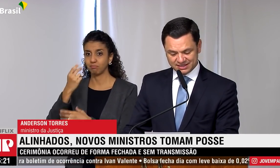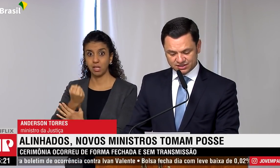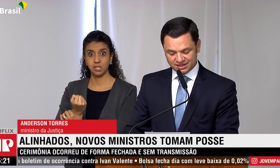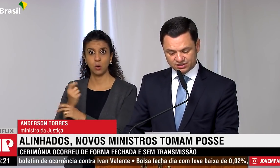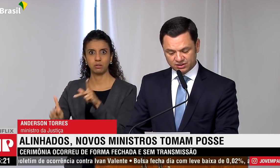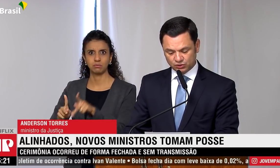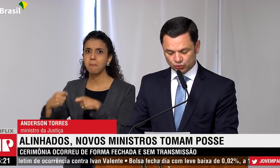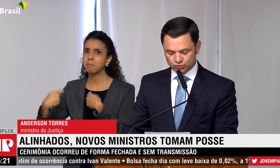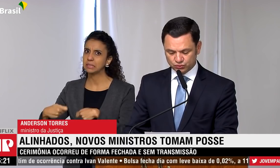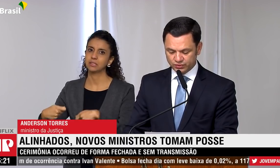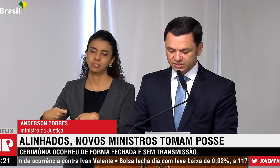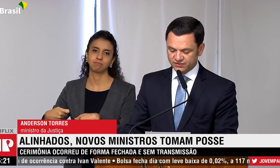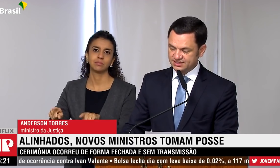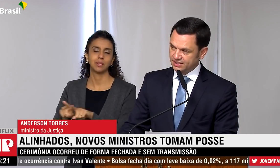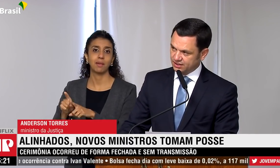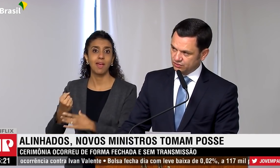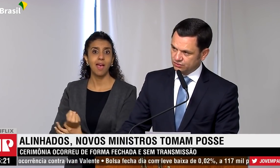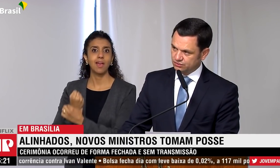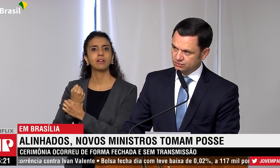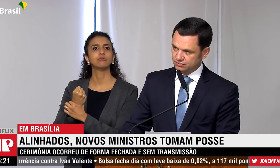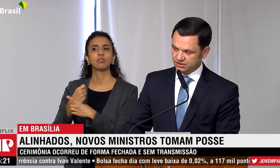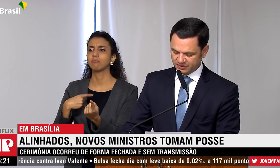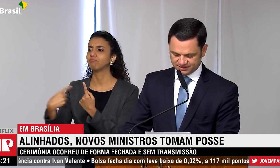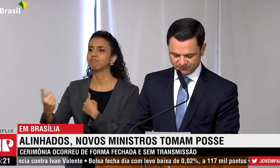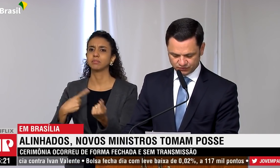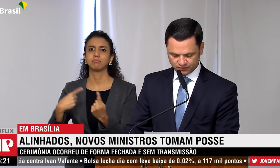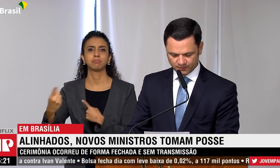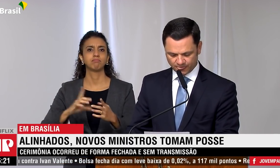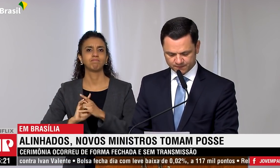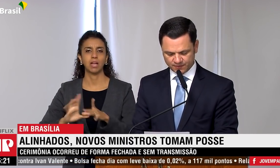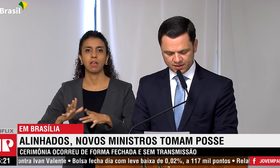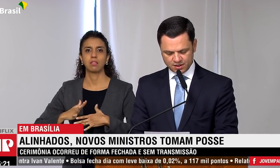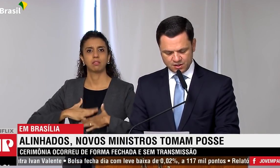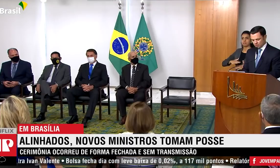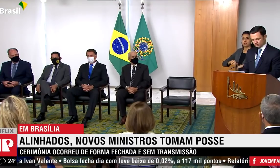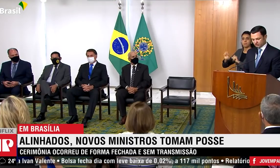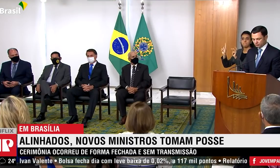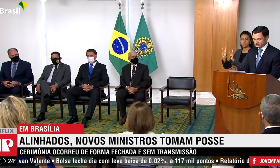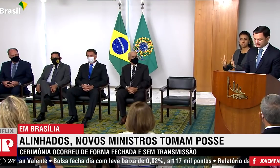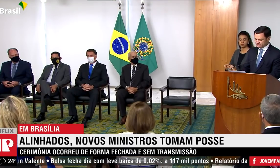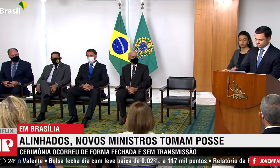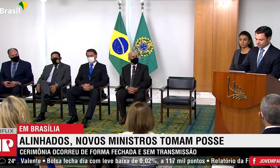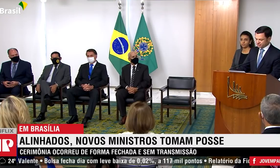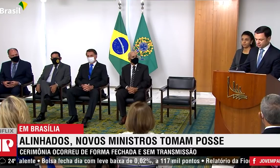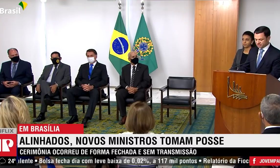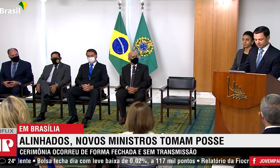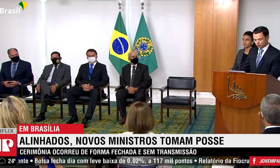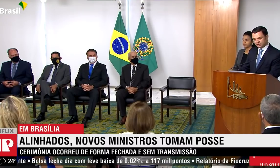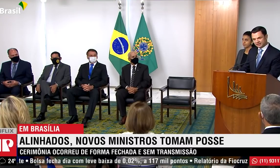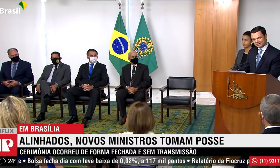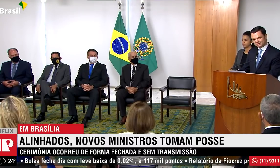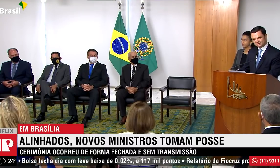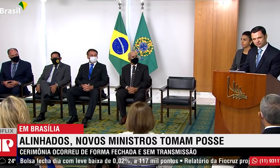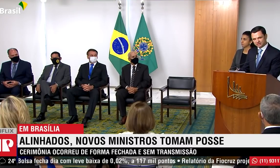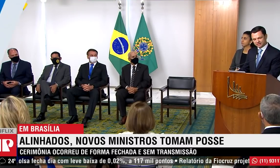que fazer presente, garantindo a todos um ir e vir sereno e pacífico. Contem com o Ministério da Justiça e Segurança